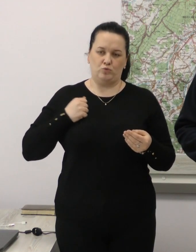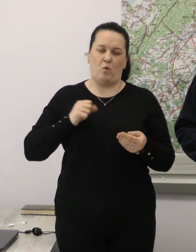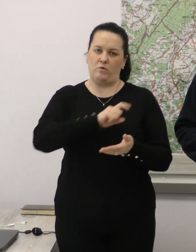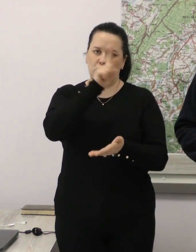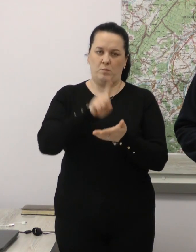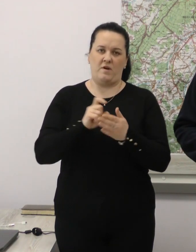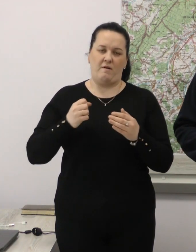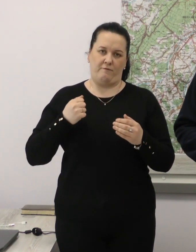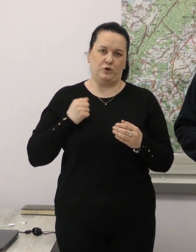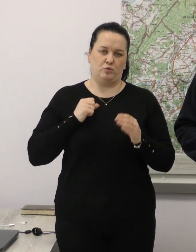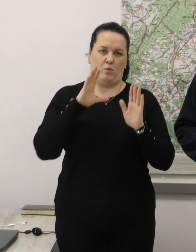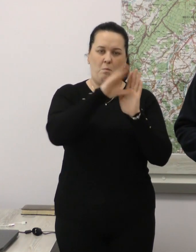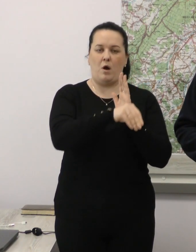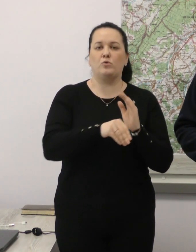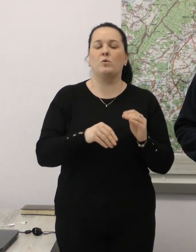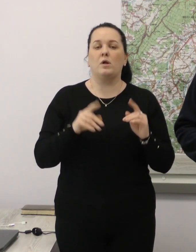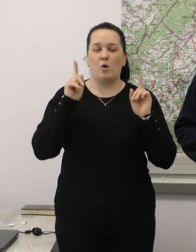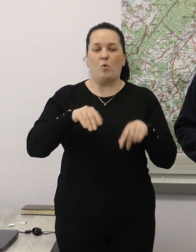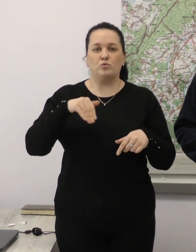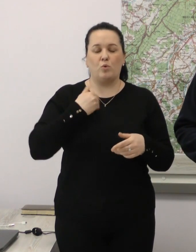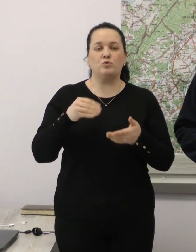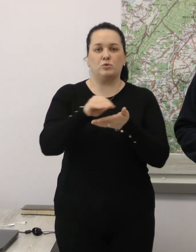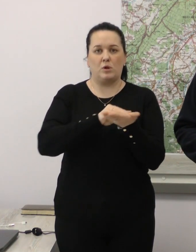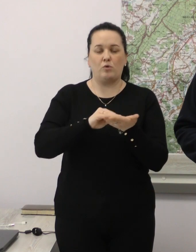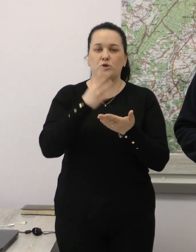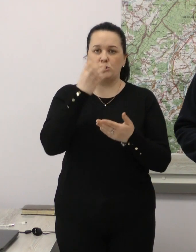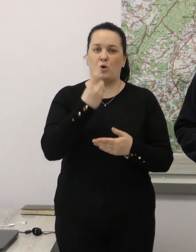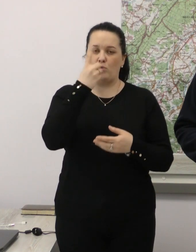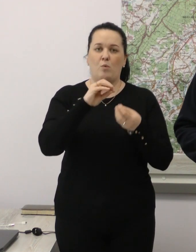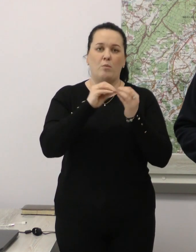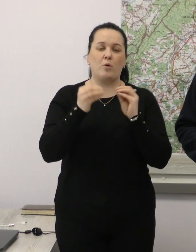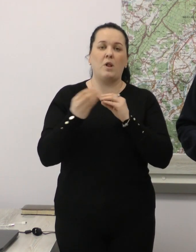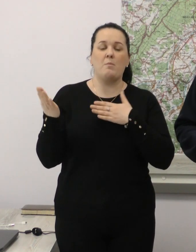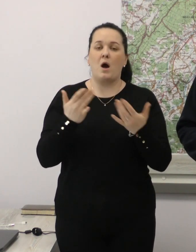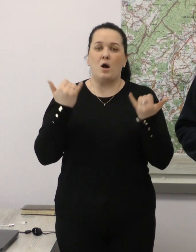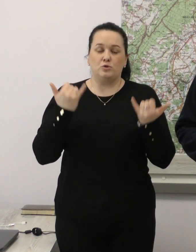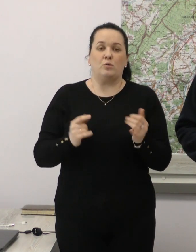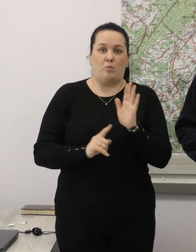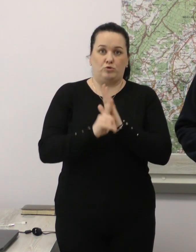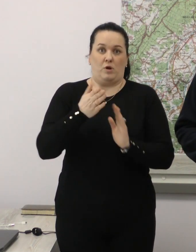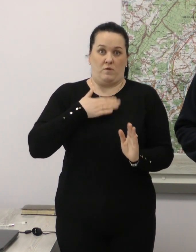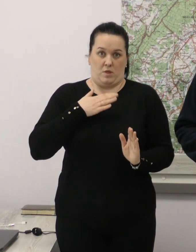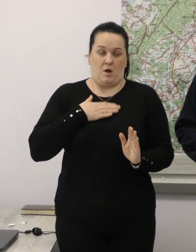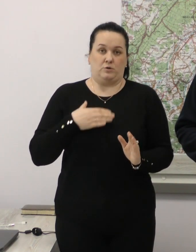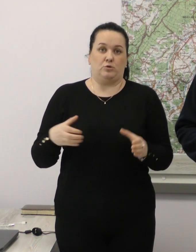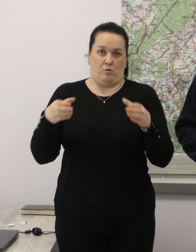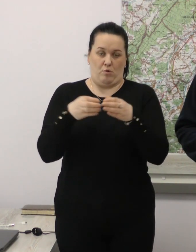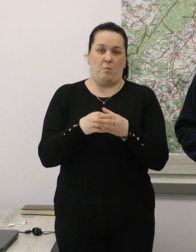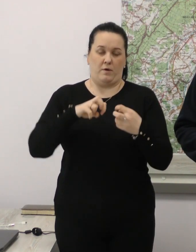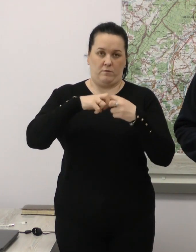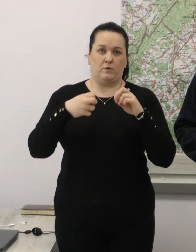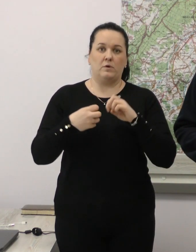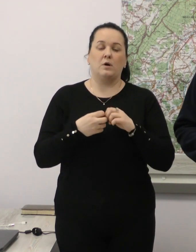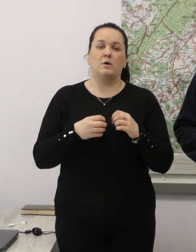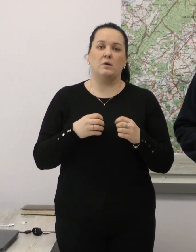військомату. Також ще хочу наголошити ще одну проблему, яка сьогодні почалася в нашій міській територіальній громаді.